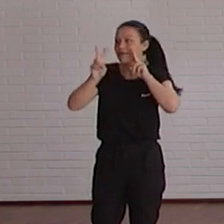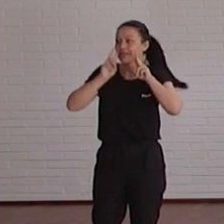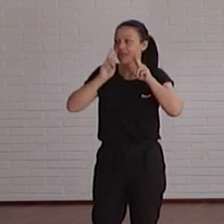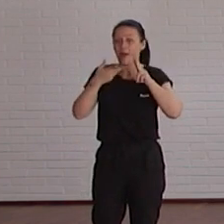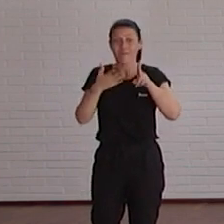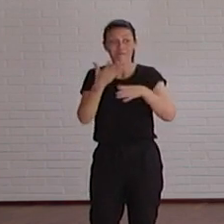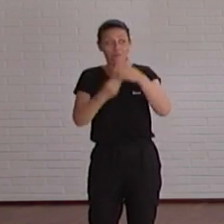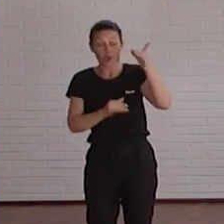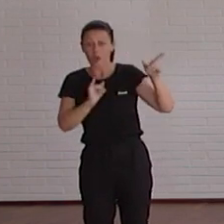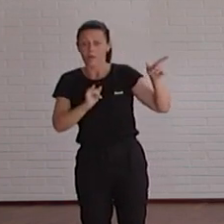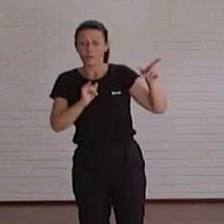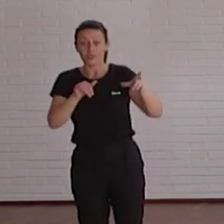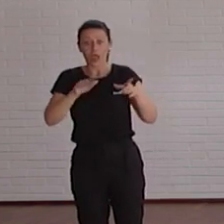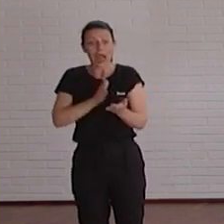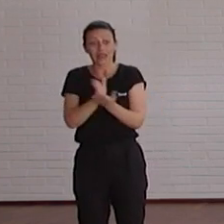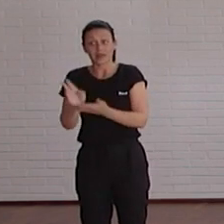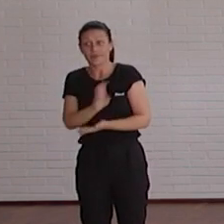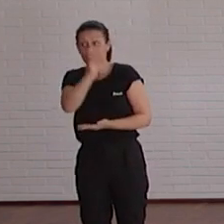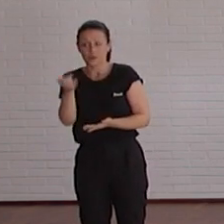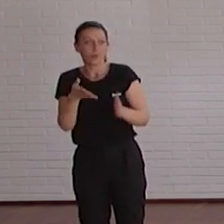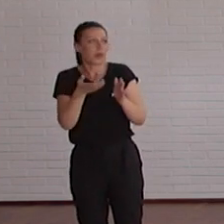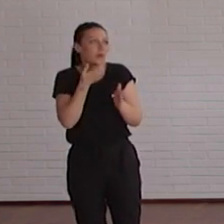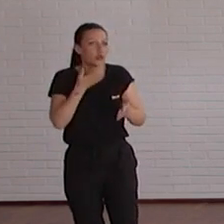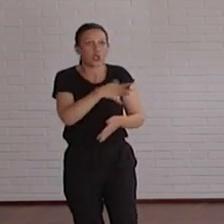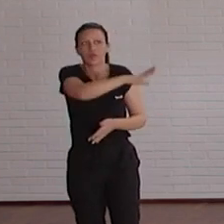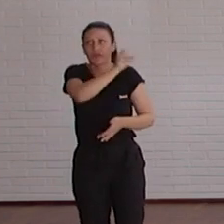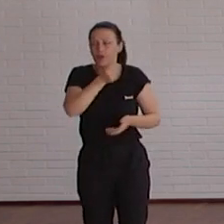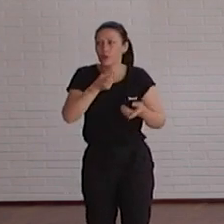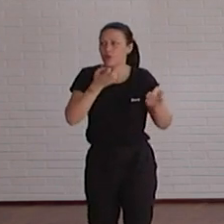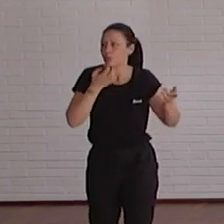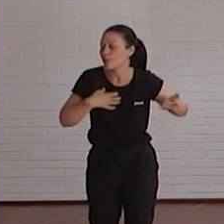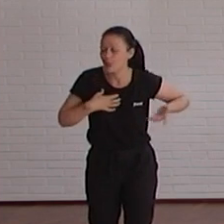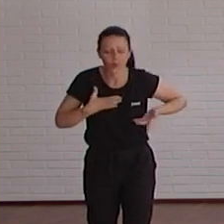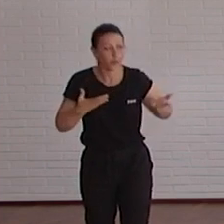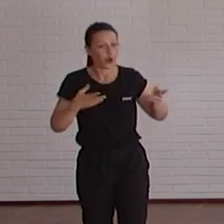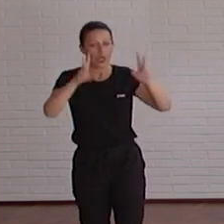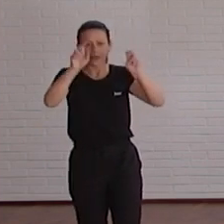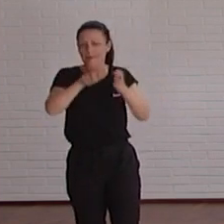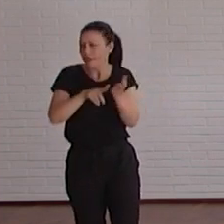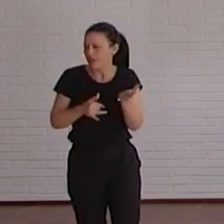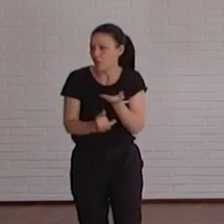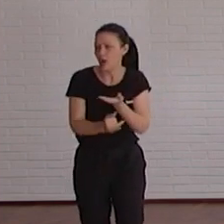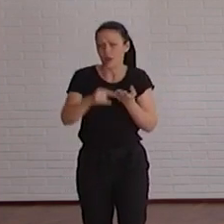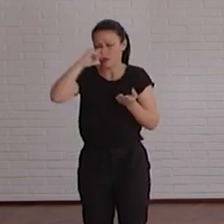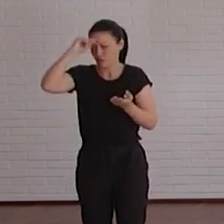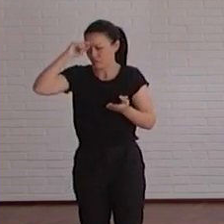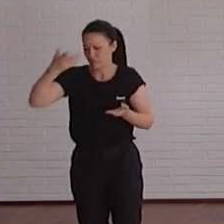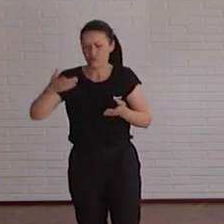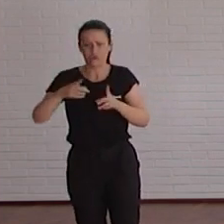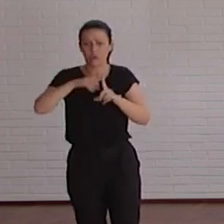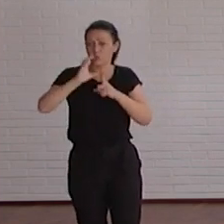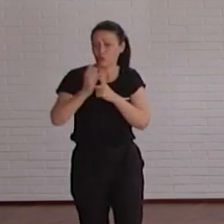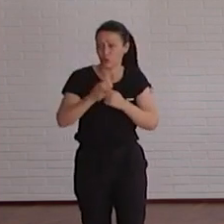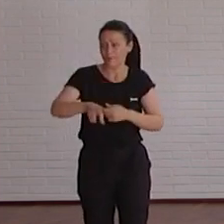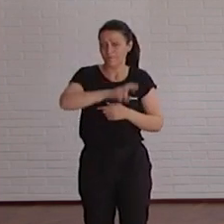tendré que tener una alternativa. Si no puedo comprender por muchas cosas, por el tema del lenguaje y cultura, no es